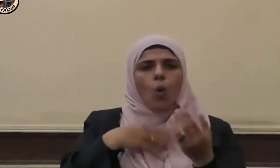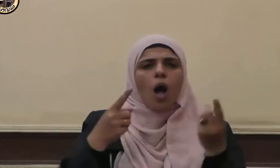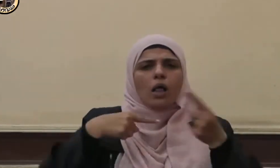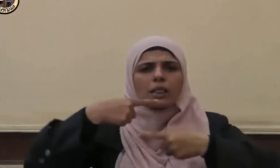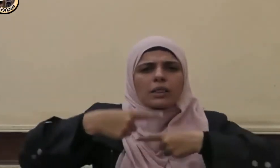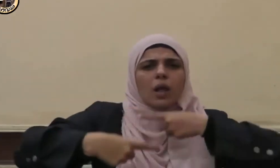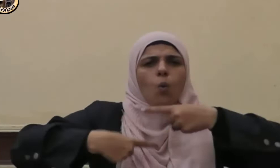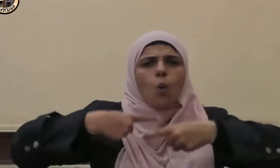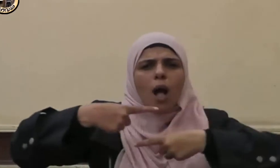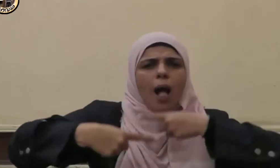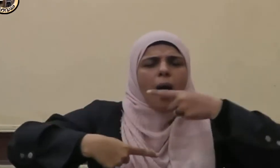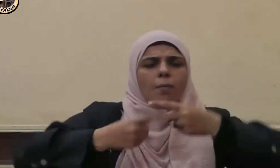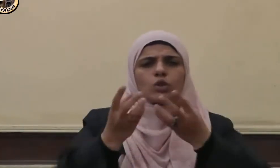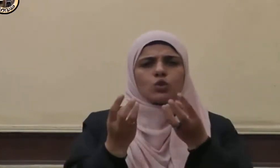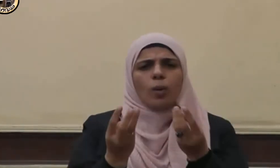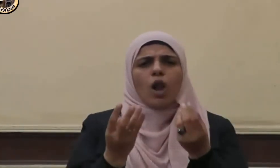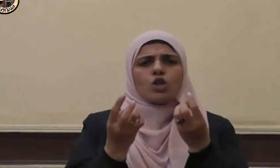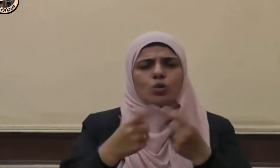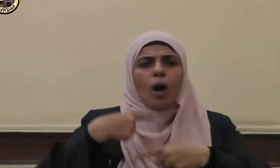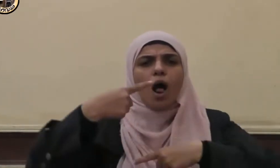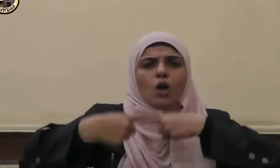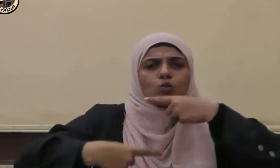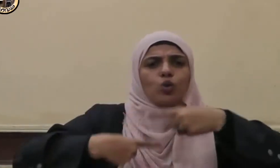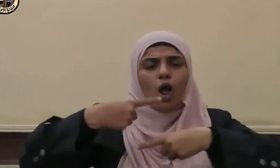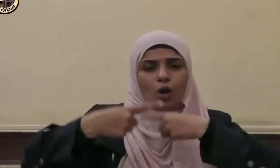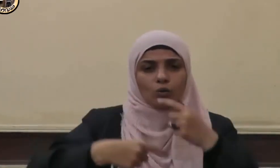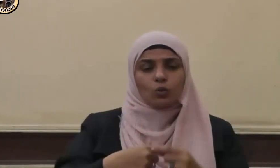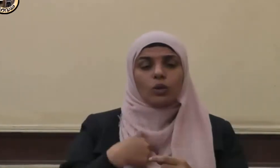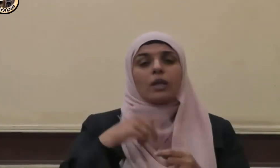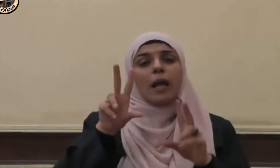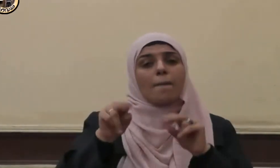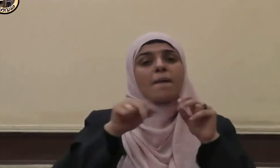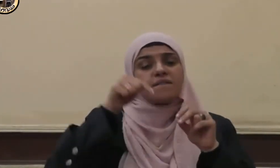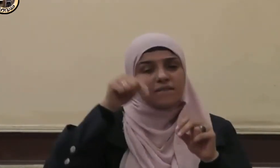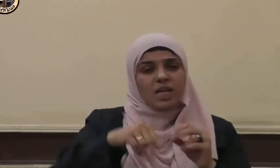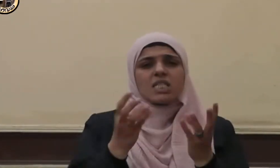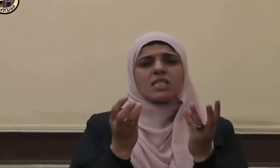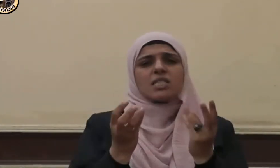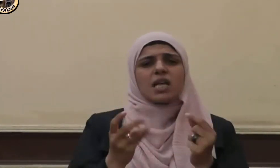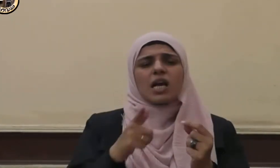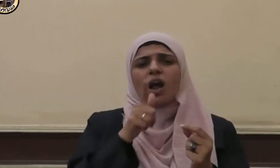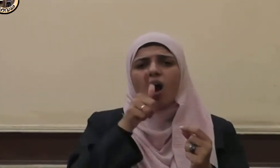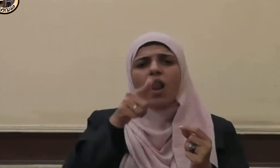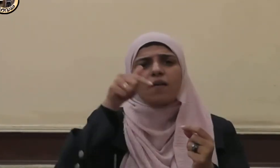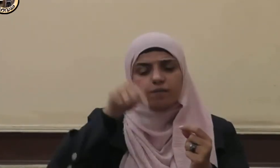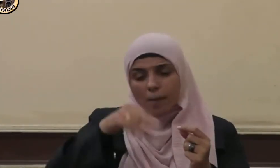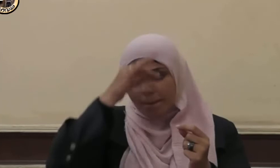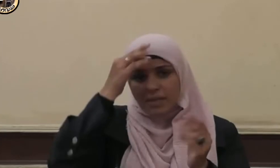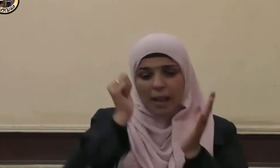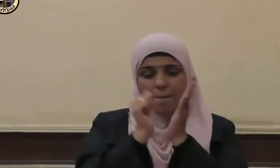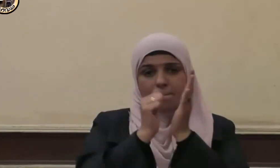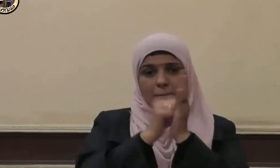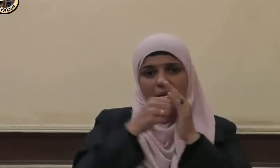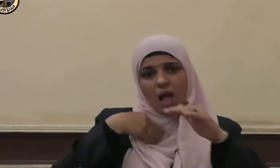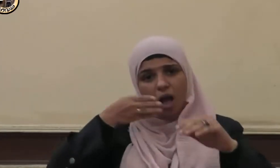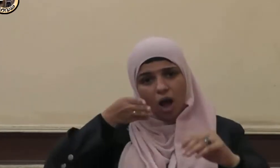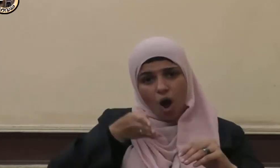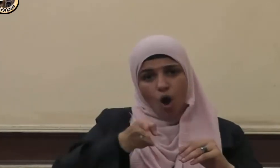ذكر مولاه كما أن هناك أذكارا تقال عند الخروج من البيت وعند